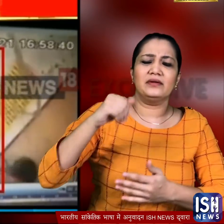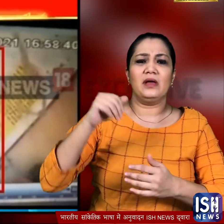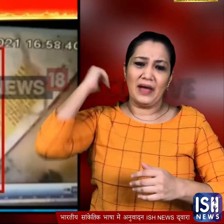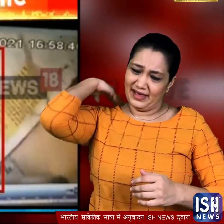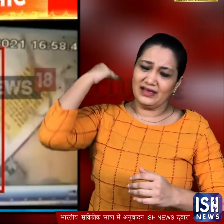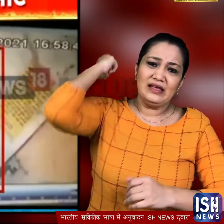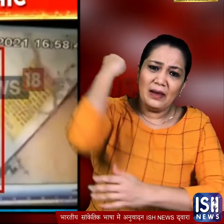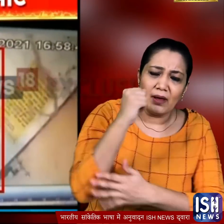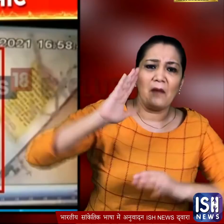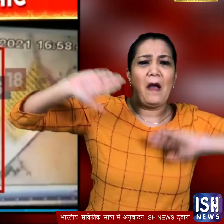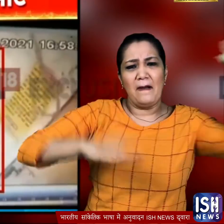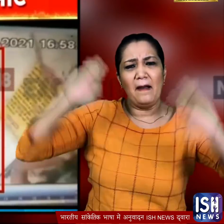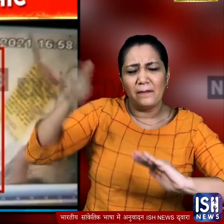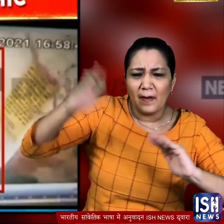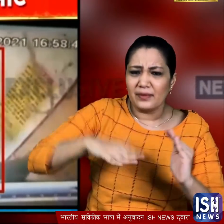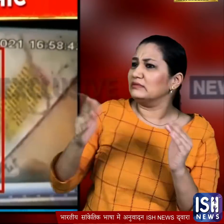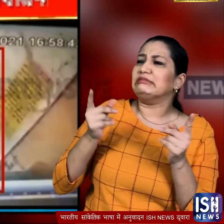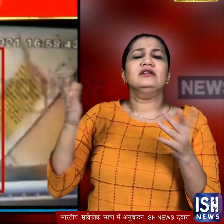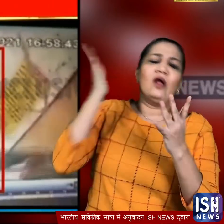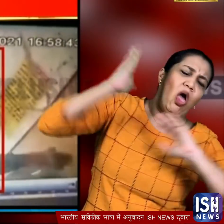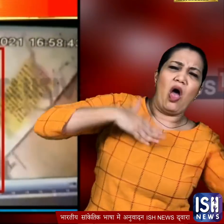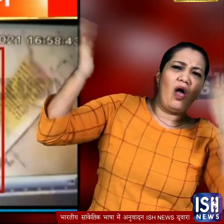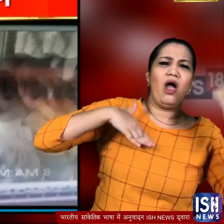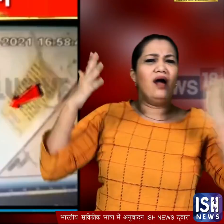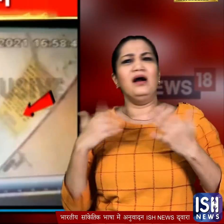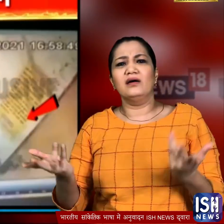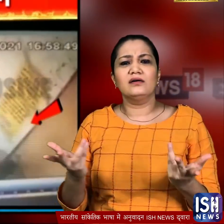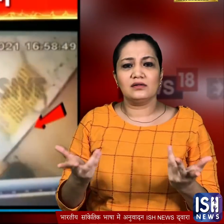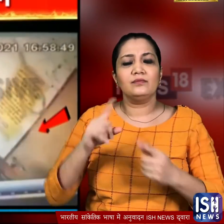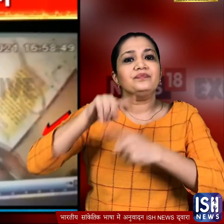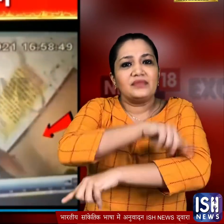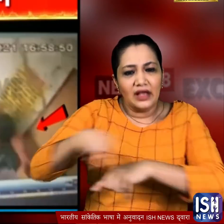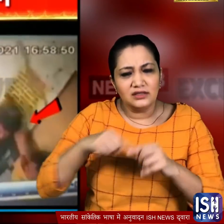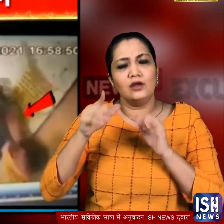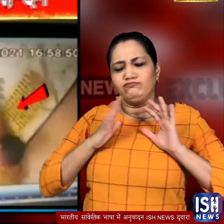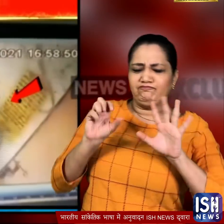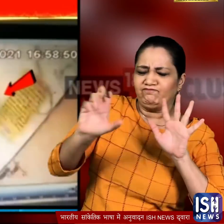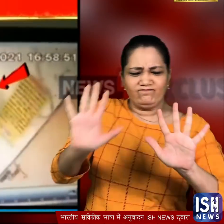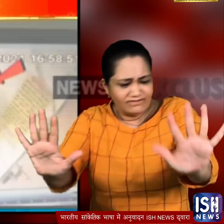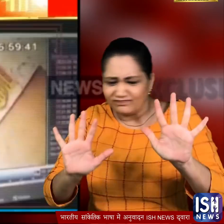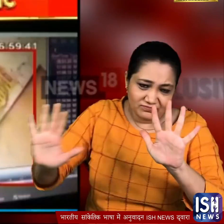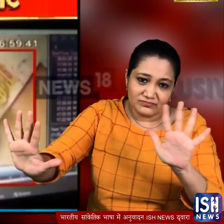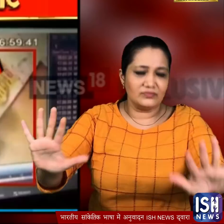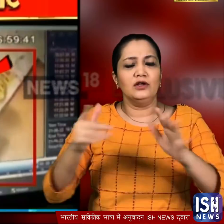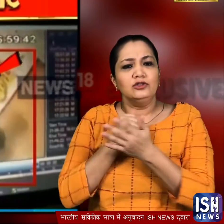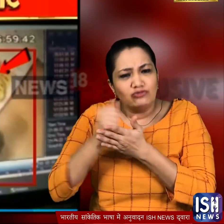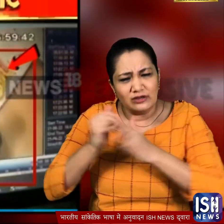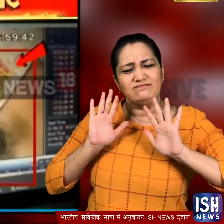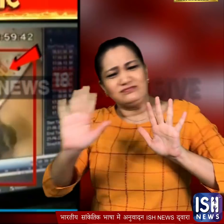लगातार इतने थपड़ जड़े कि उसके लिए समल पाना भी मुश्किल हो गया हालां कि वो इंजिनियर उनका लगातार सामना करता रहा वो ने रोकने की कोशिश करता